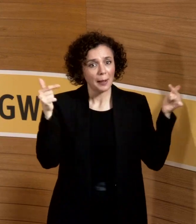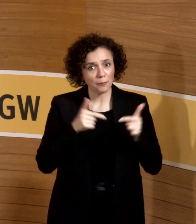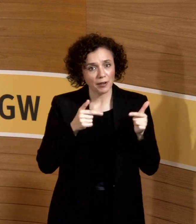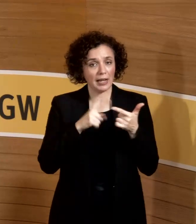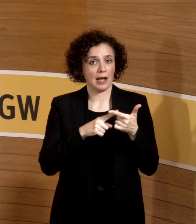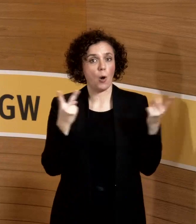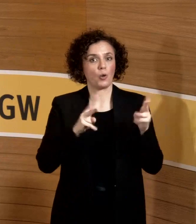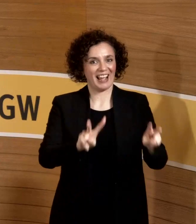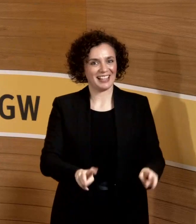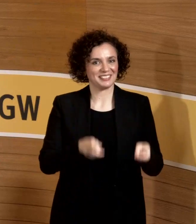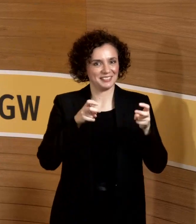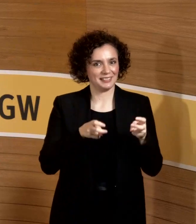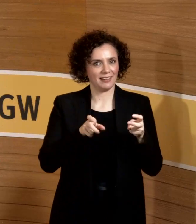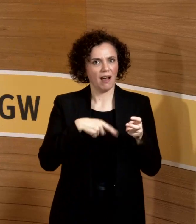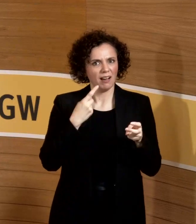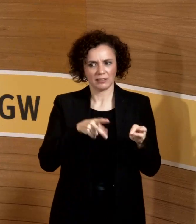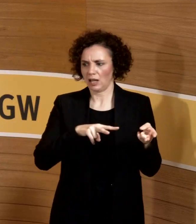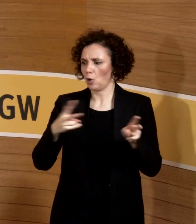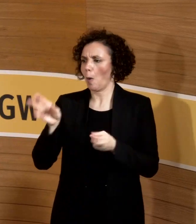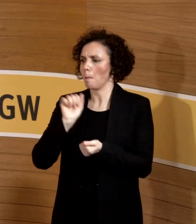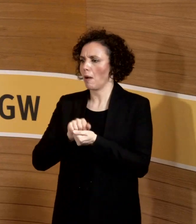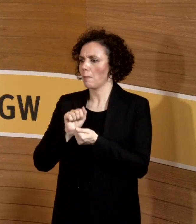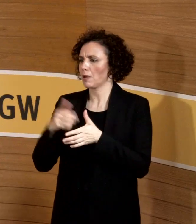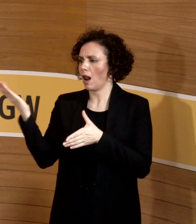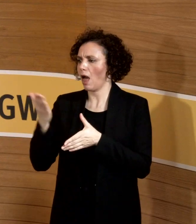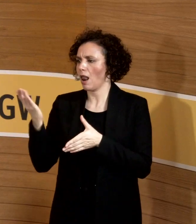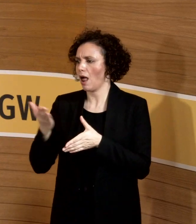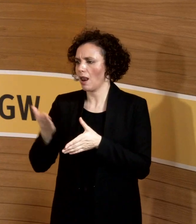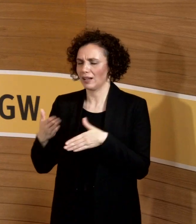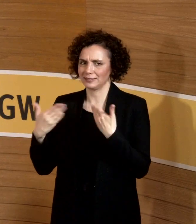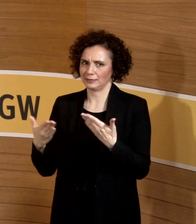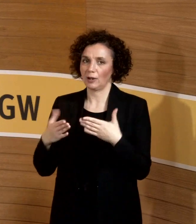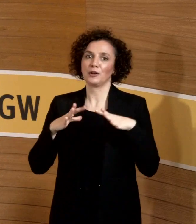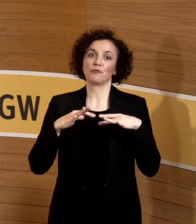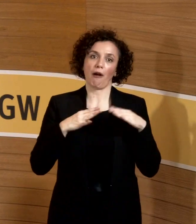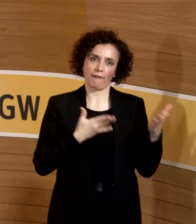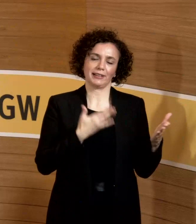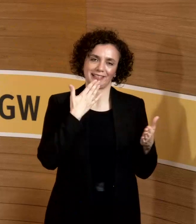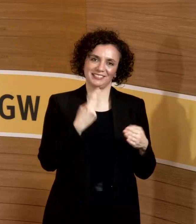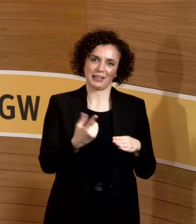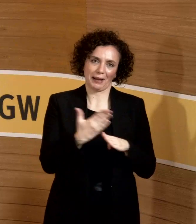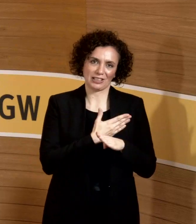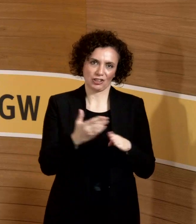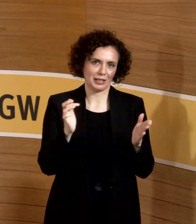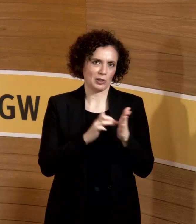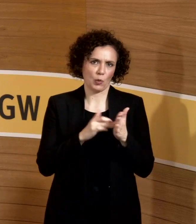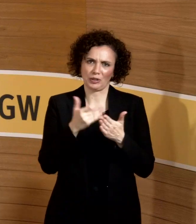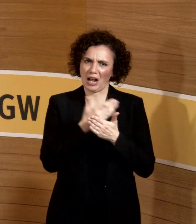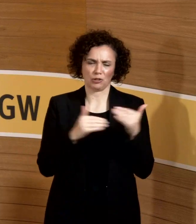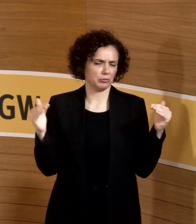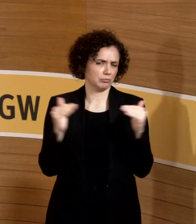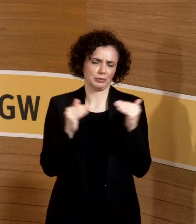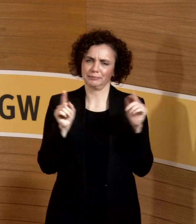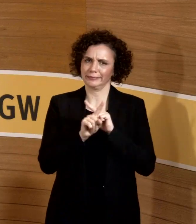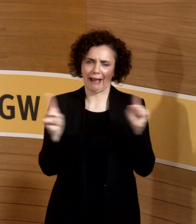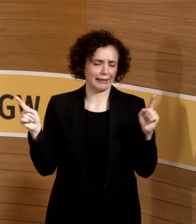dann muss man sie nicht gerade zum Abheften weiterverwenden. Das ist dann auf freiwilliger Basis, finde ich. Und in solchen Situationen kann man dann auch sagen,